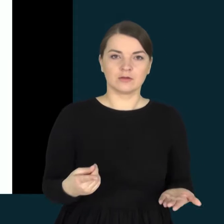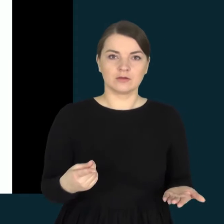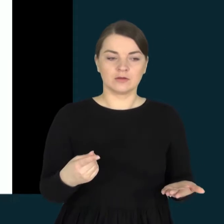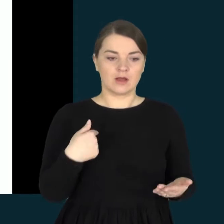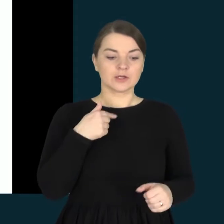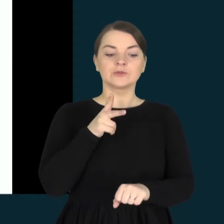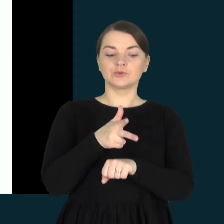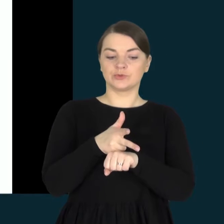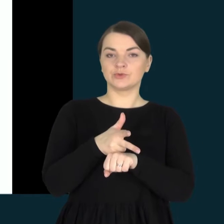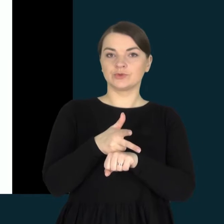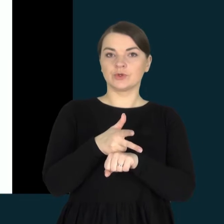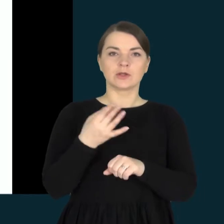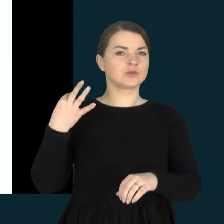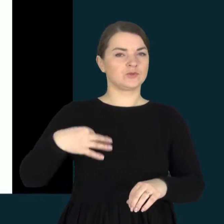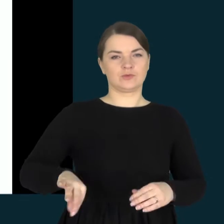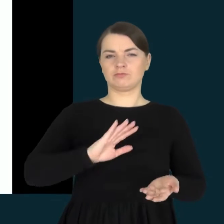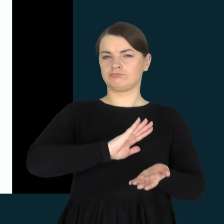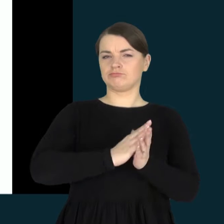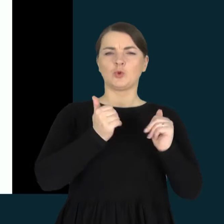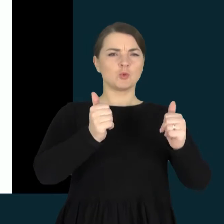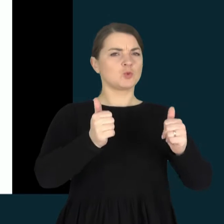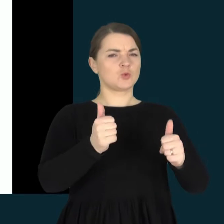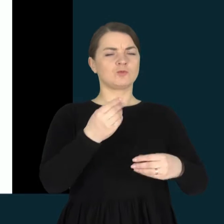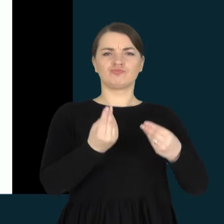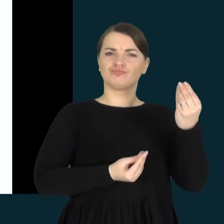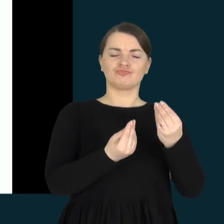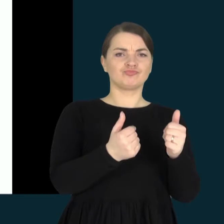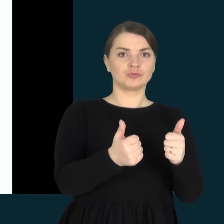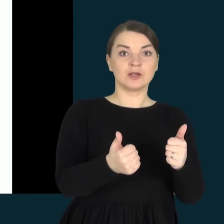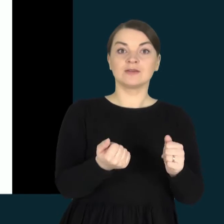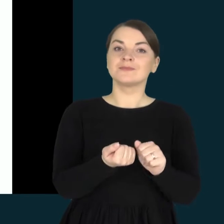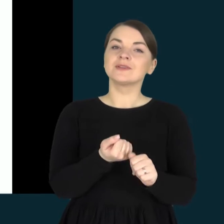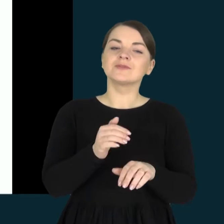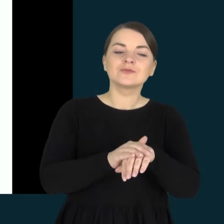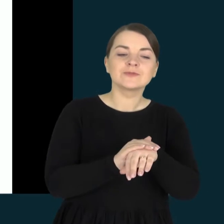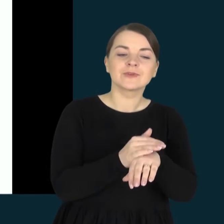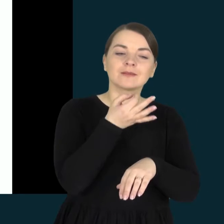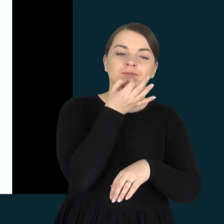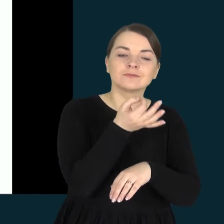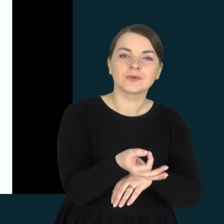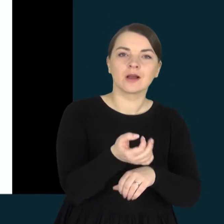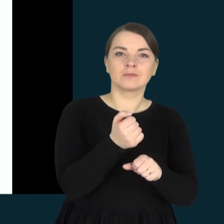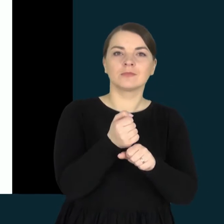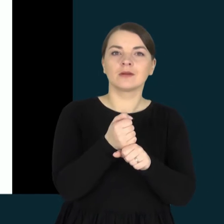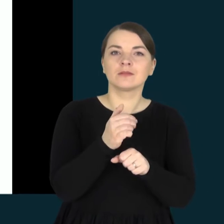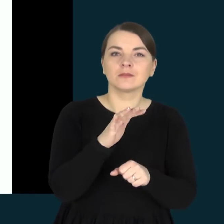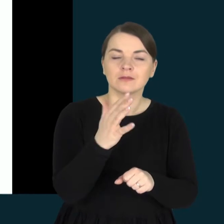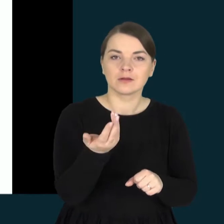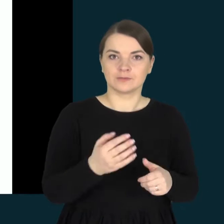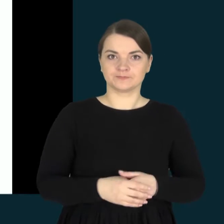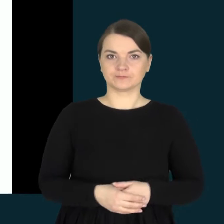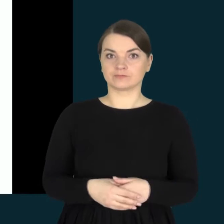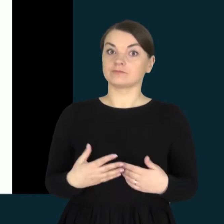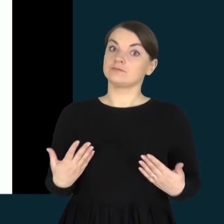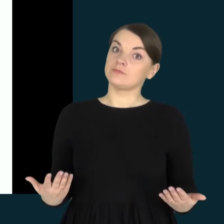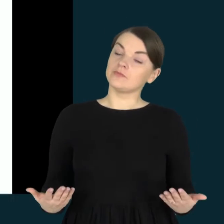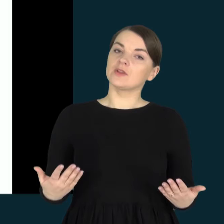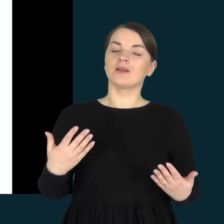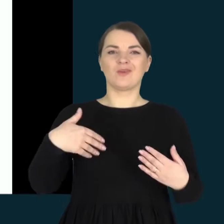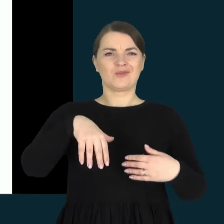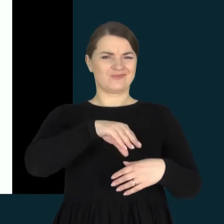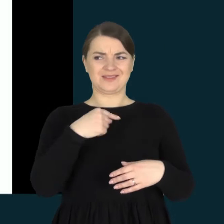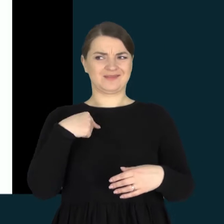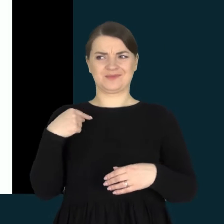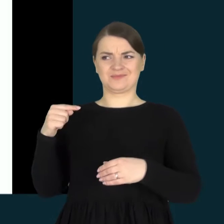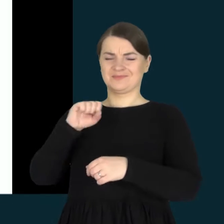filmuodavo sunus puikiai tvarkėsi, tiesiog, žinoma, su juo reikia švelniau kalbėti. Ko to švelnumo empatijos